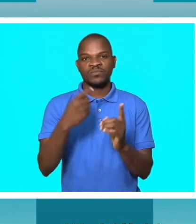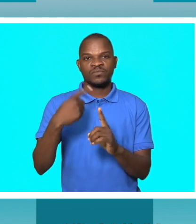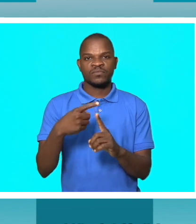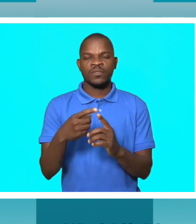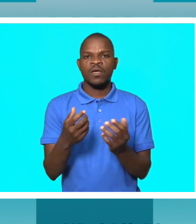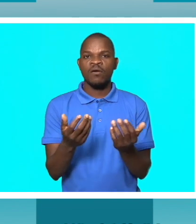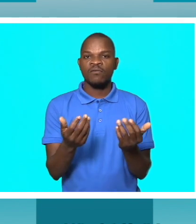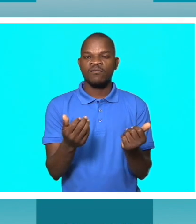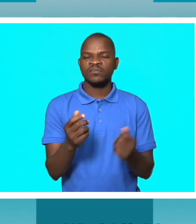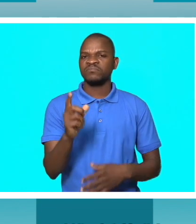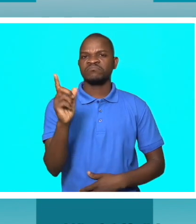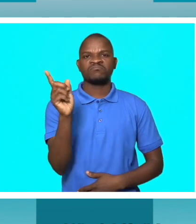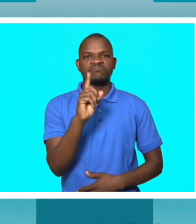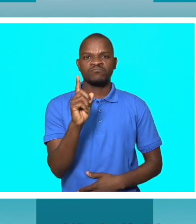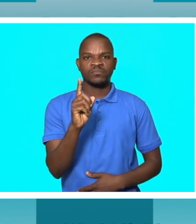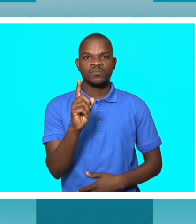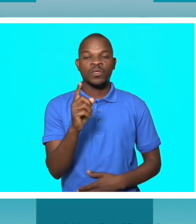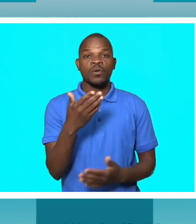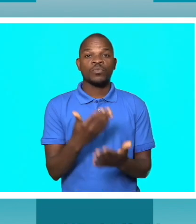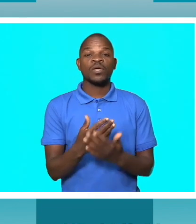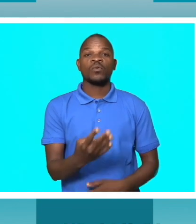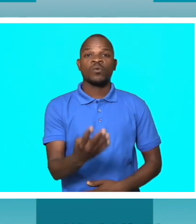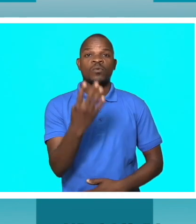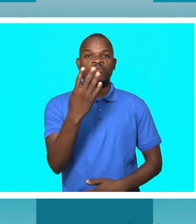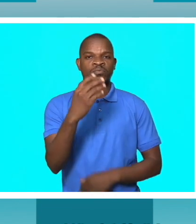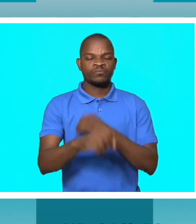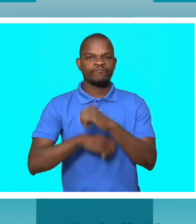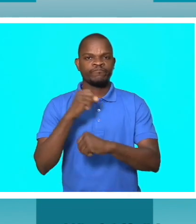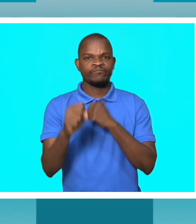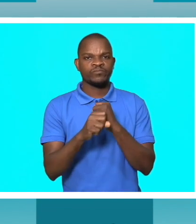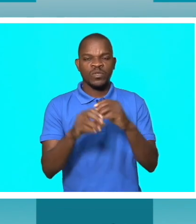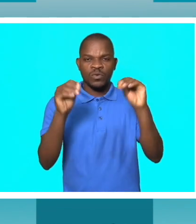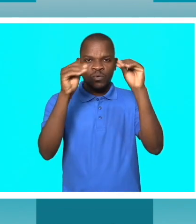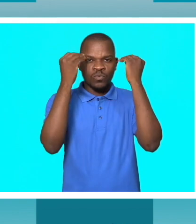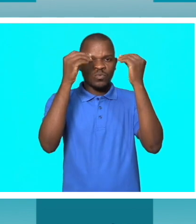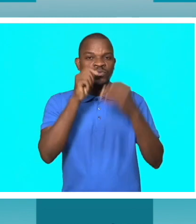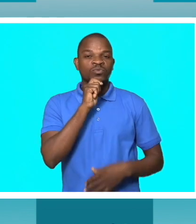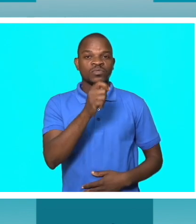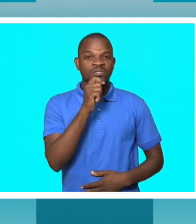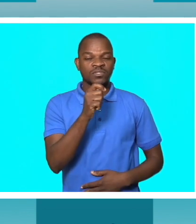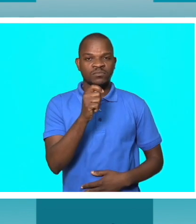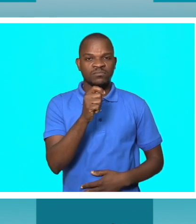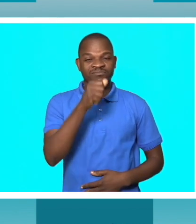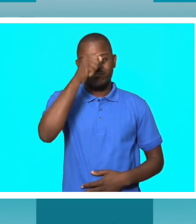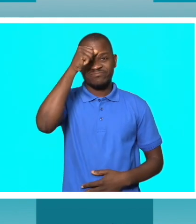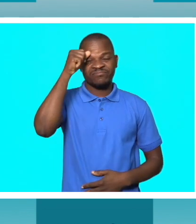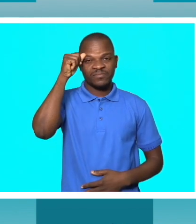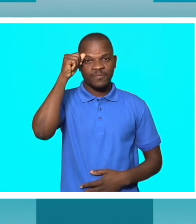quatro anos de discurso de jornalismo, atendendo e considerando que a escola não está capacitada